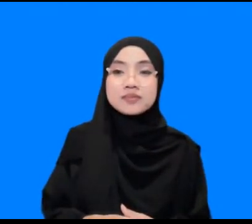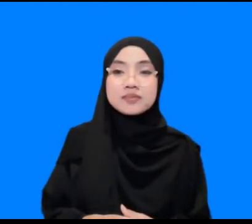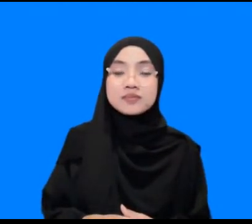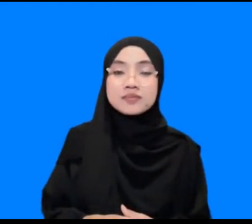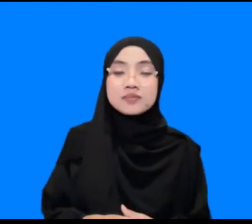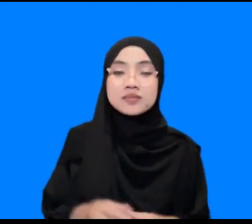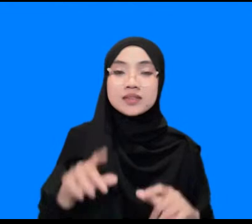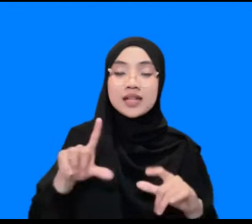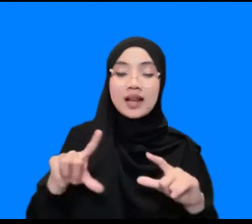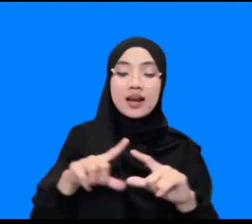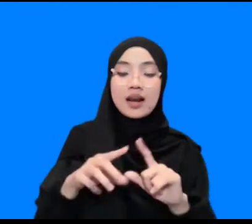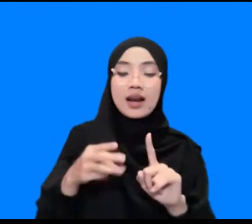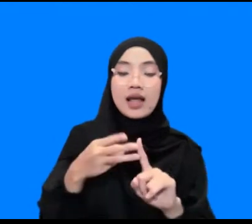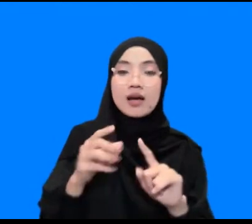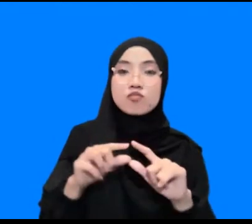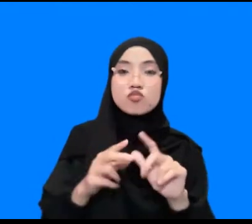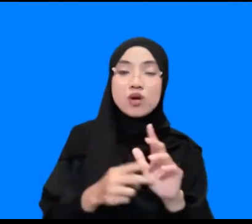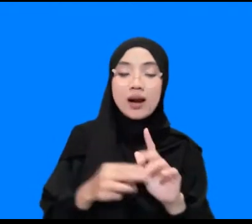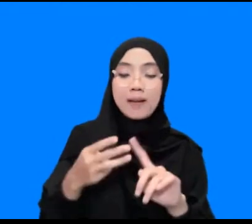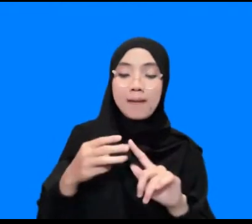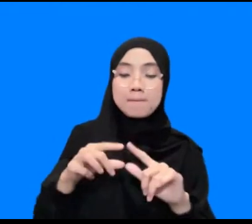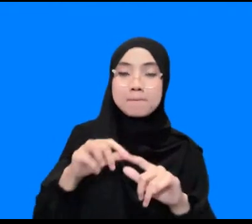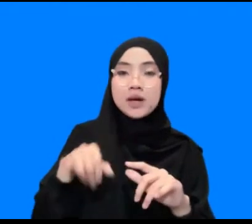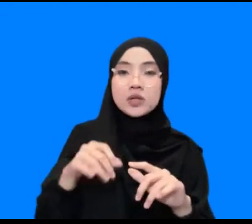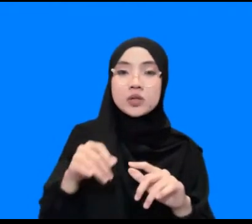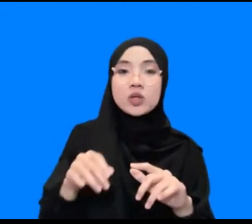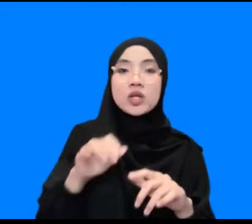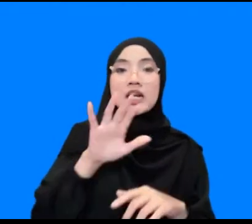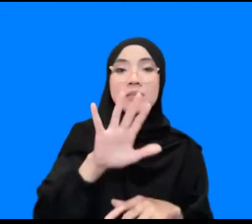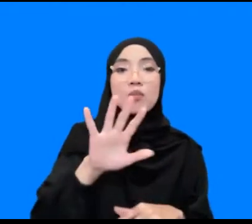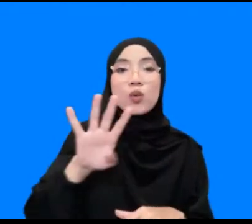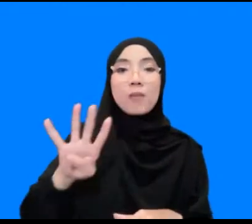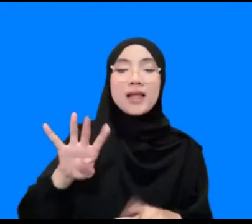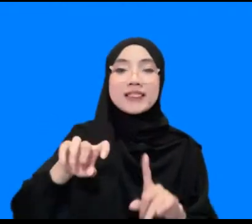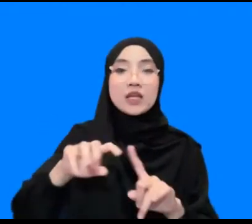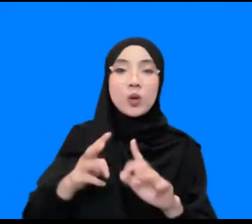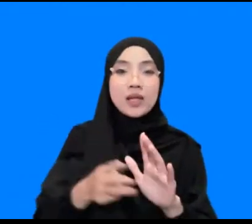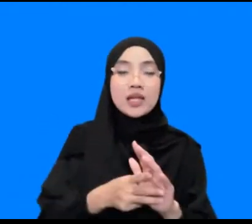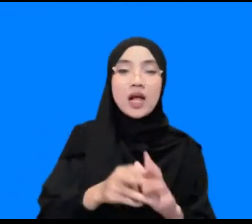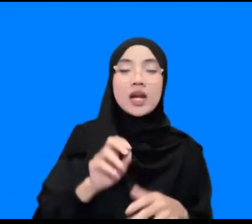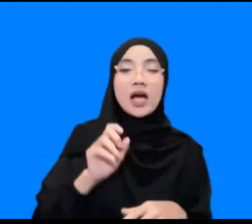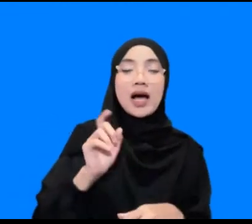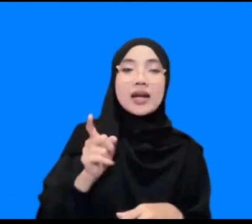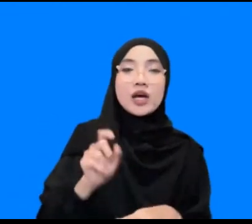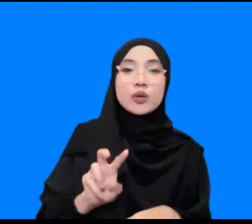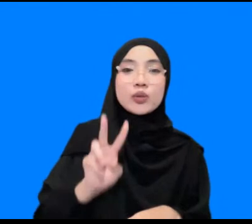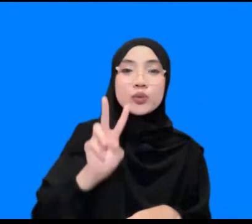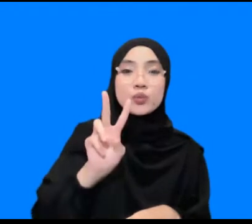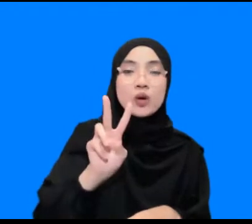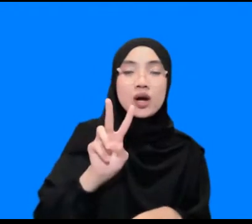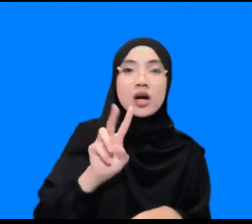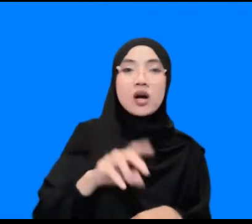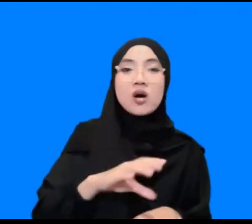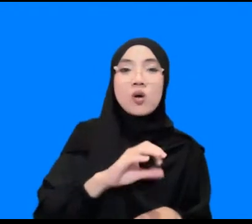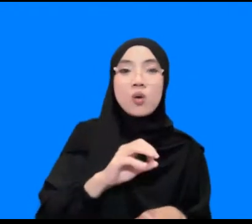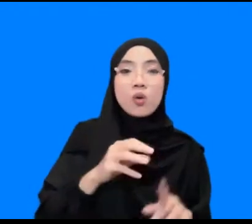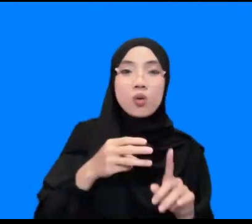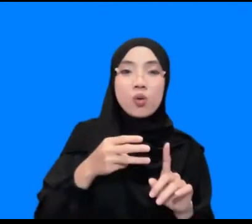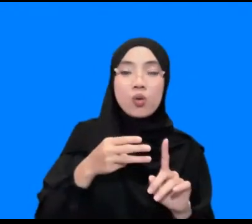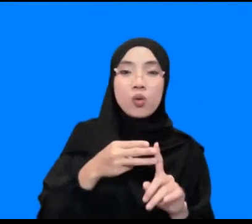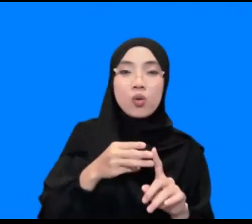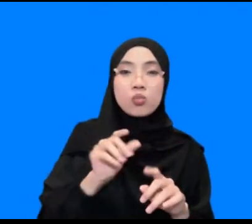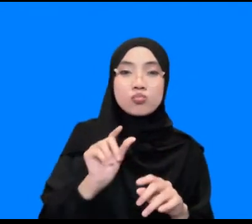Labuan Bajo sepanjang 54 kilometer nah disitu ada dua obu ya ada dua ocean bottom unit gitu ada dua sensor